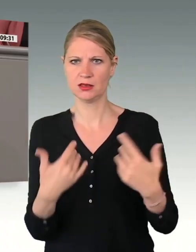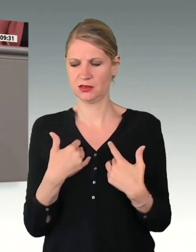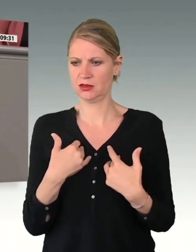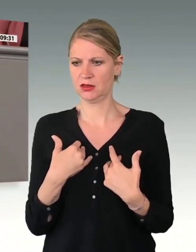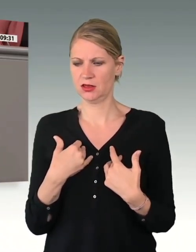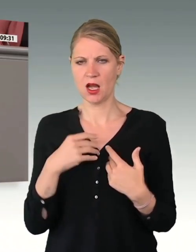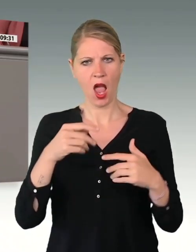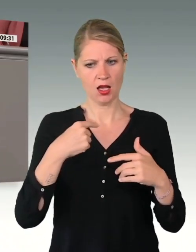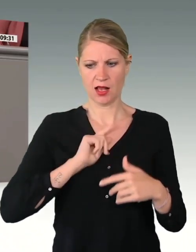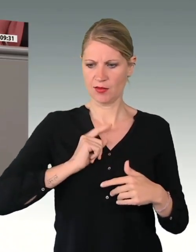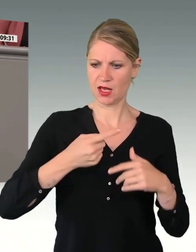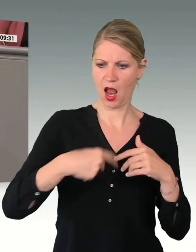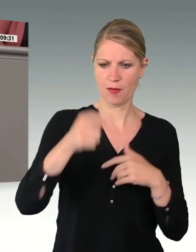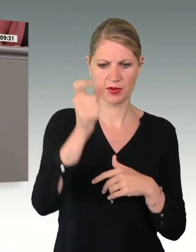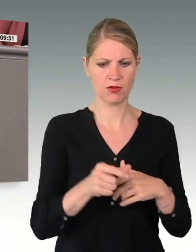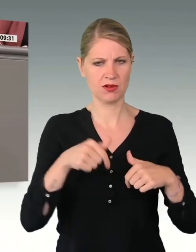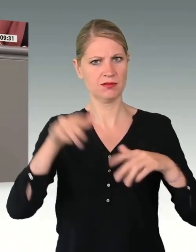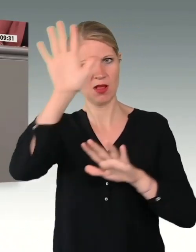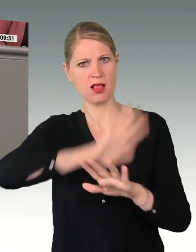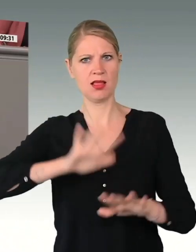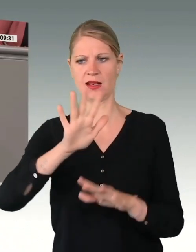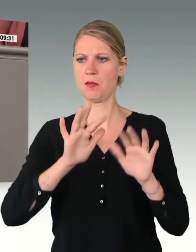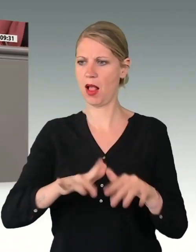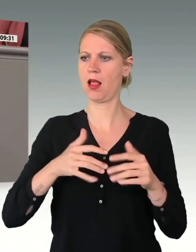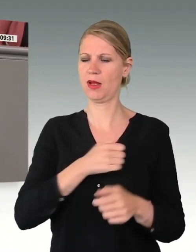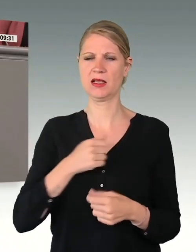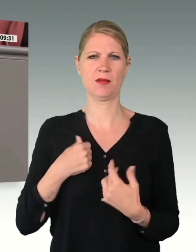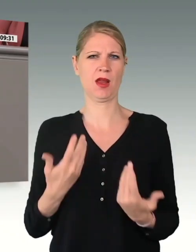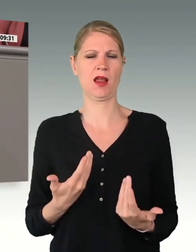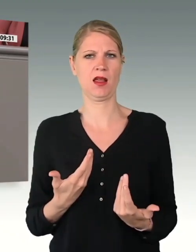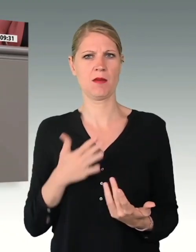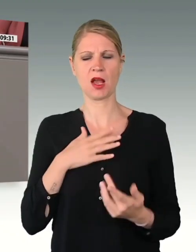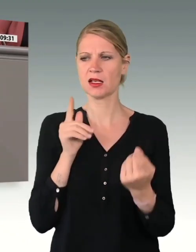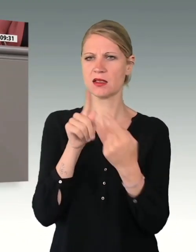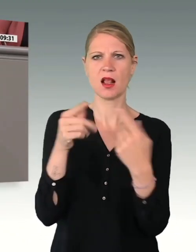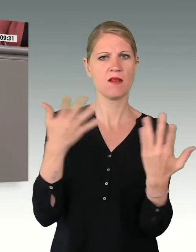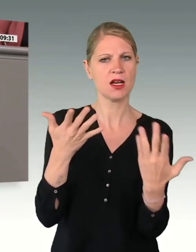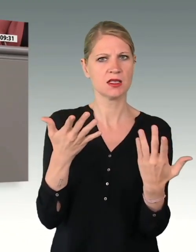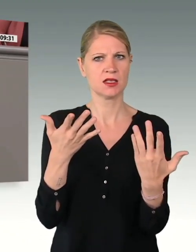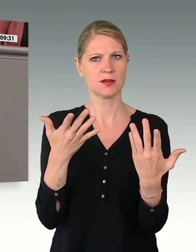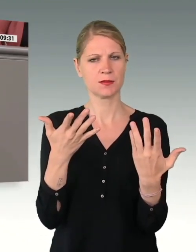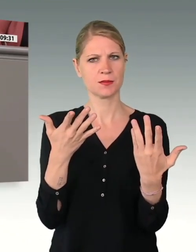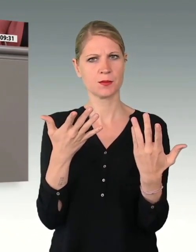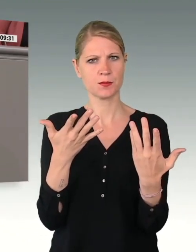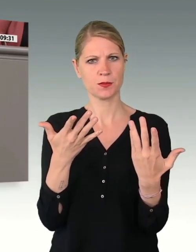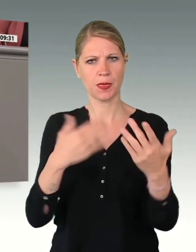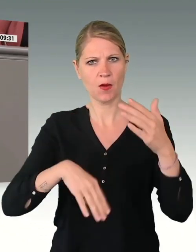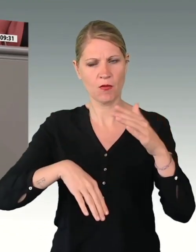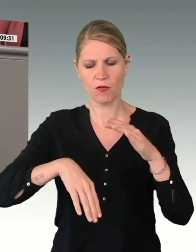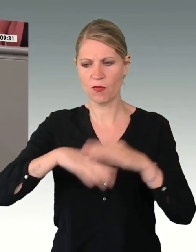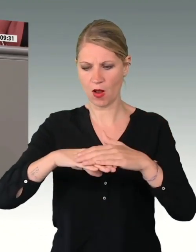Landes mit einer Parlamentsarmee sind meine Ziele folgendes. Eine vollumfängliche persönliche